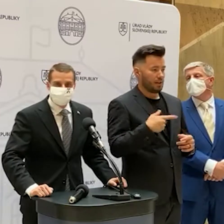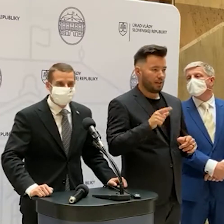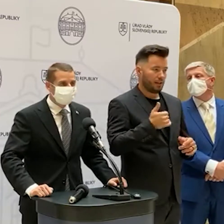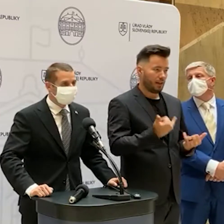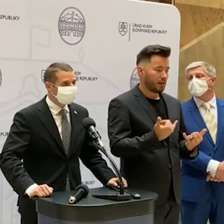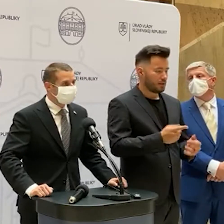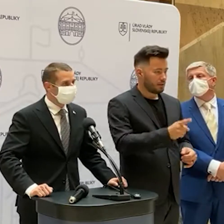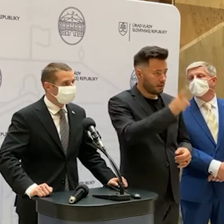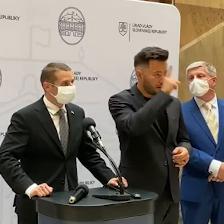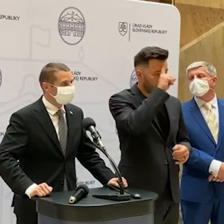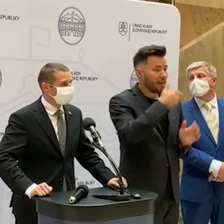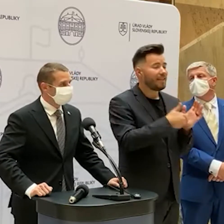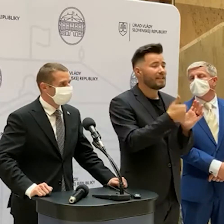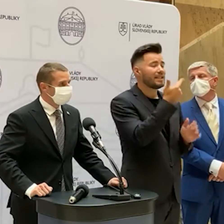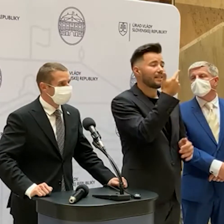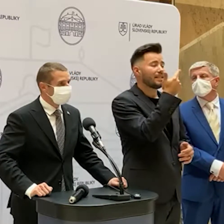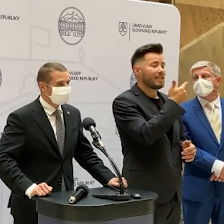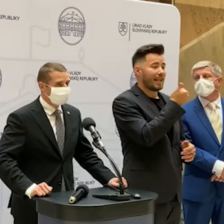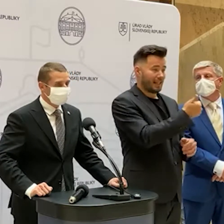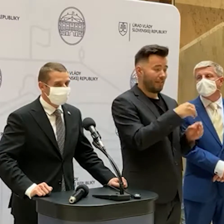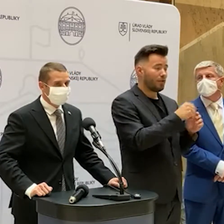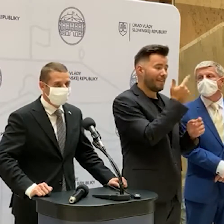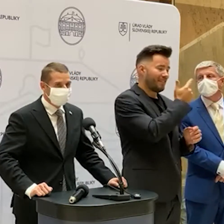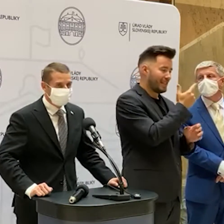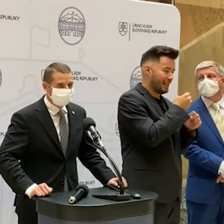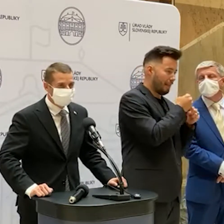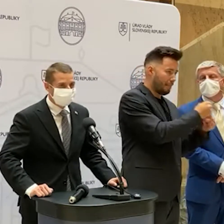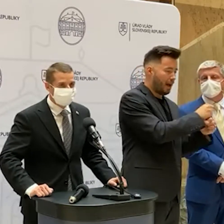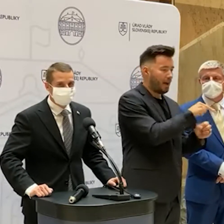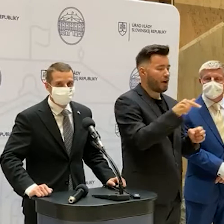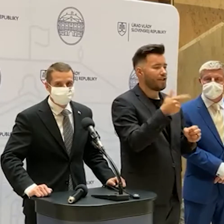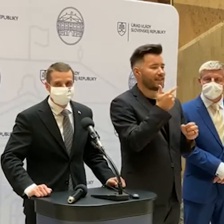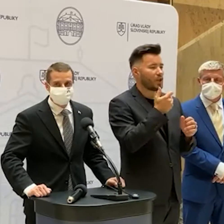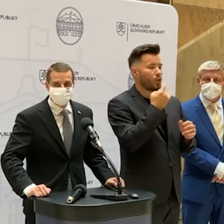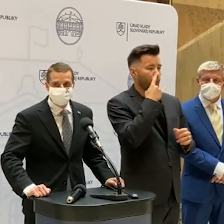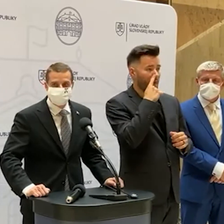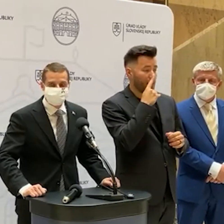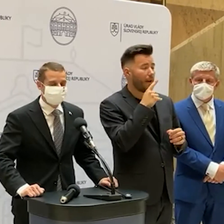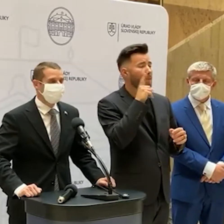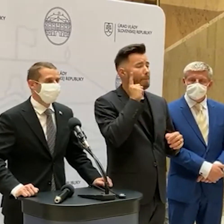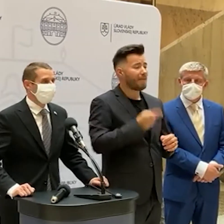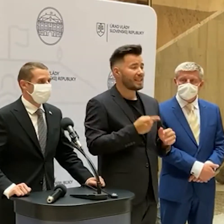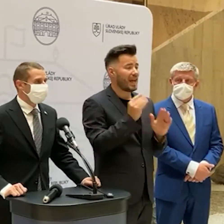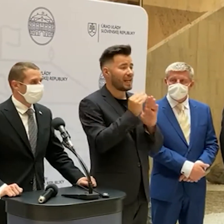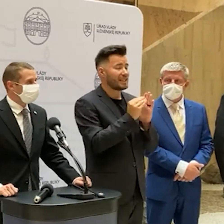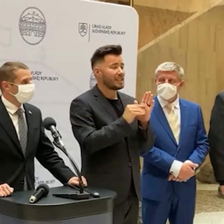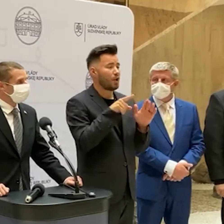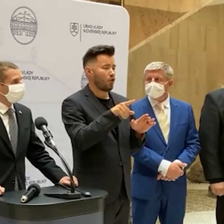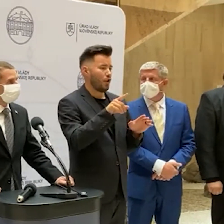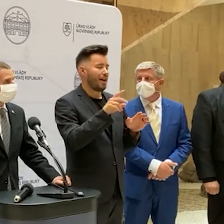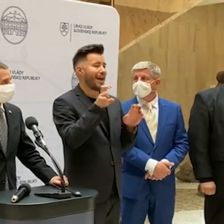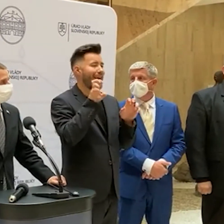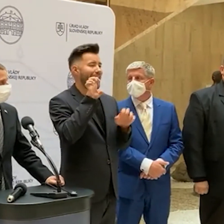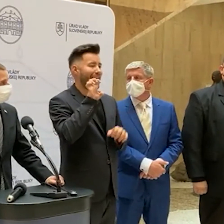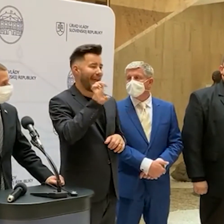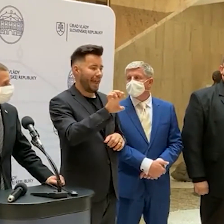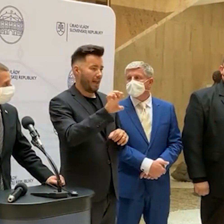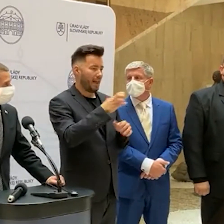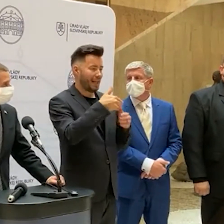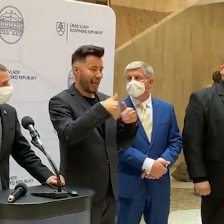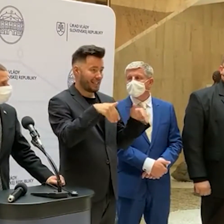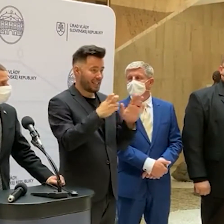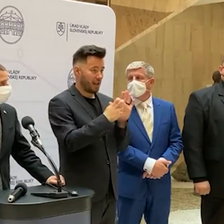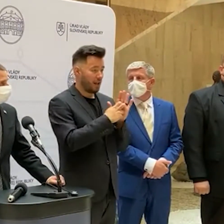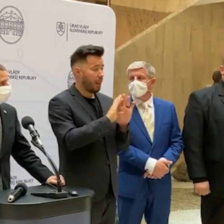júnom 2021 sa v rámci povinnej registrácie do tzv. e-hranice prihlásilo len 17